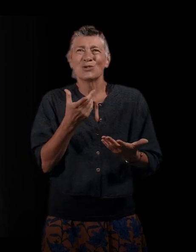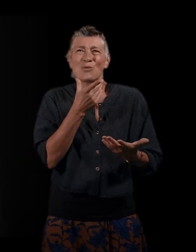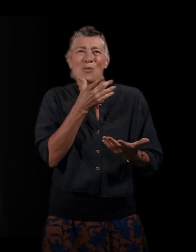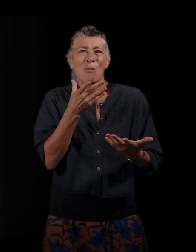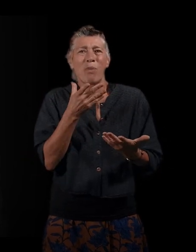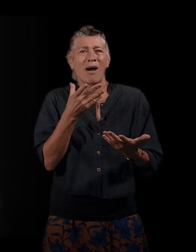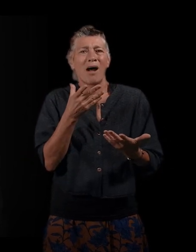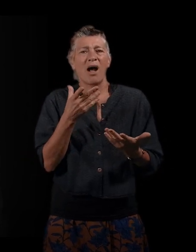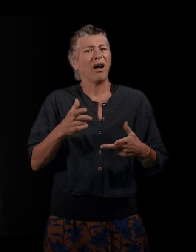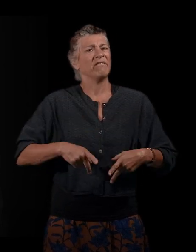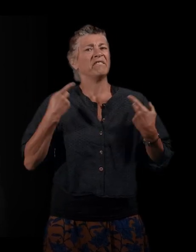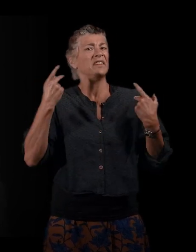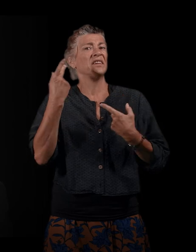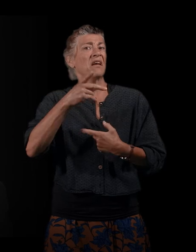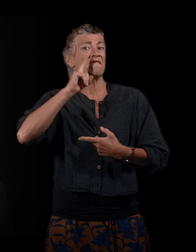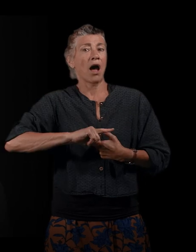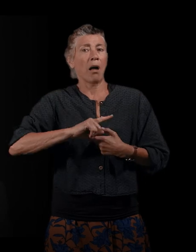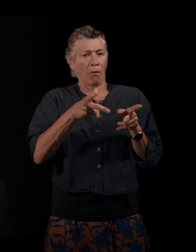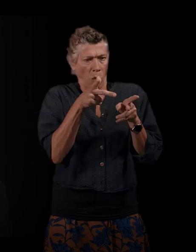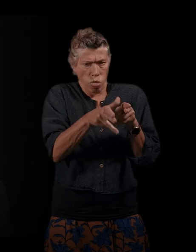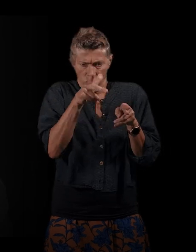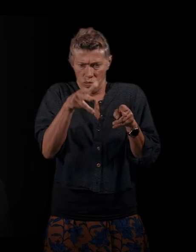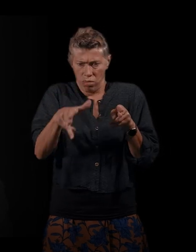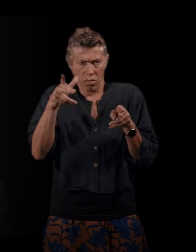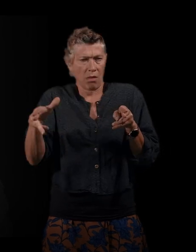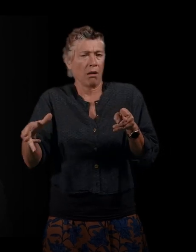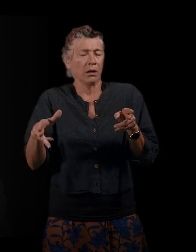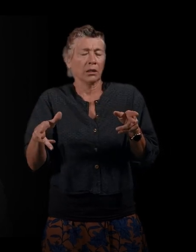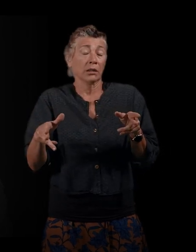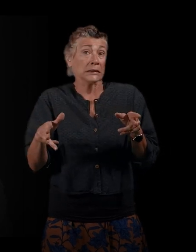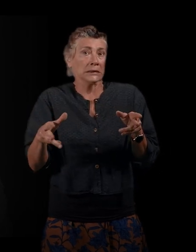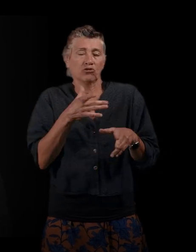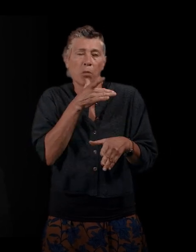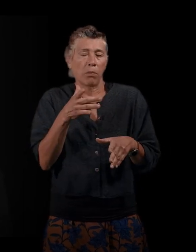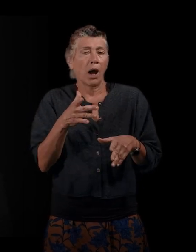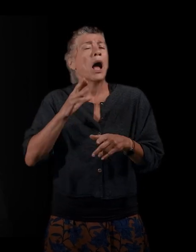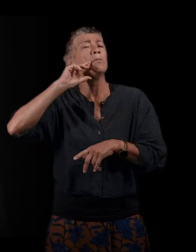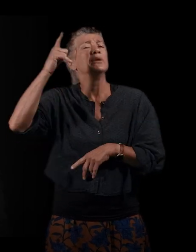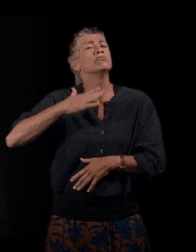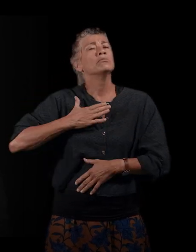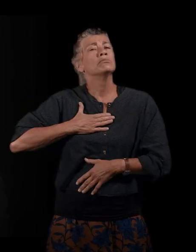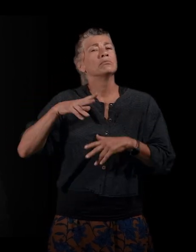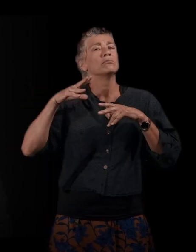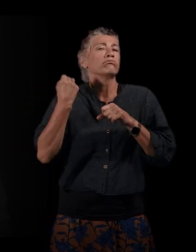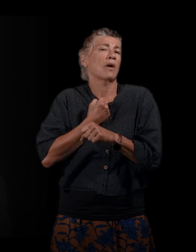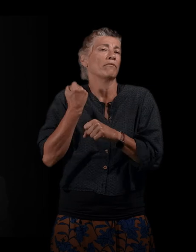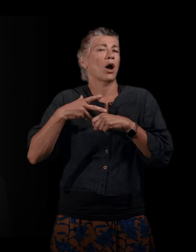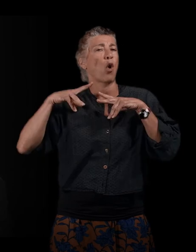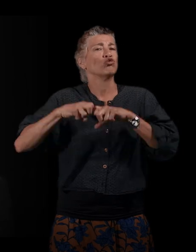saucissonner la vie des femmes. Je ne sais pas le dire autrement.'est-à-dire qu'en fait, normalement, moi, j'ai des approches très biographiques, très qualitatives.